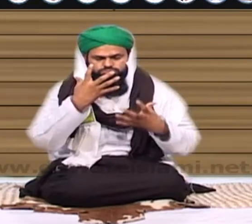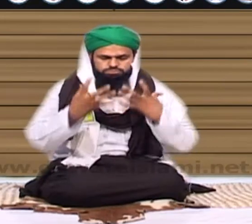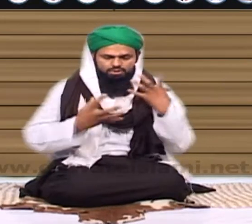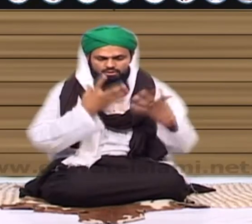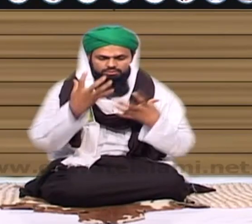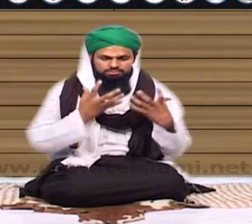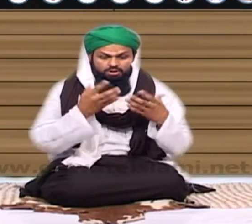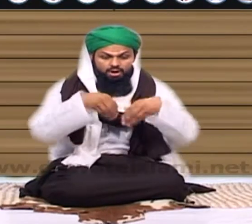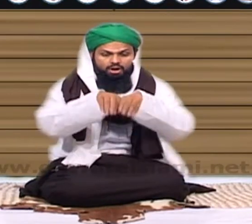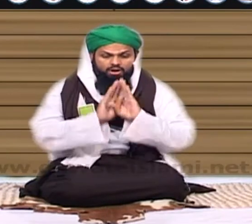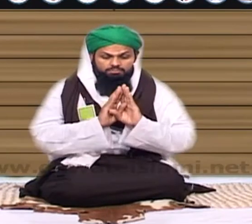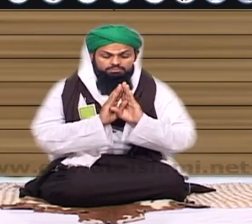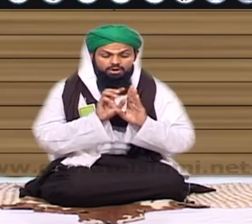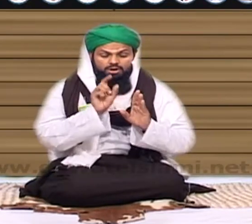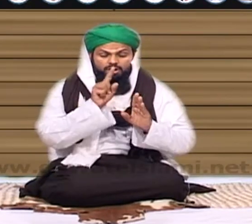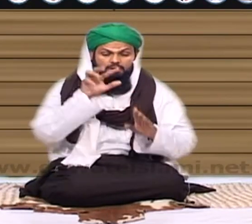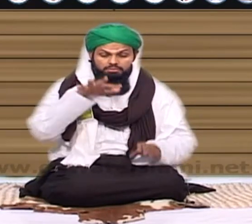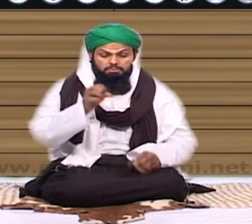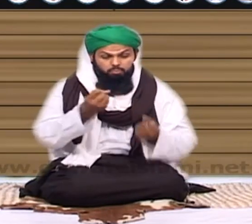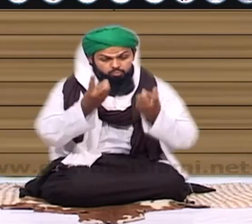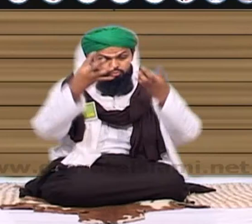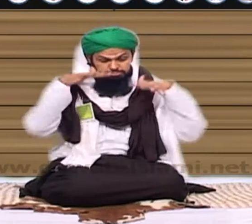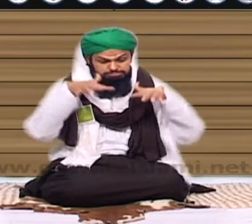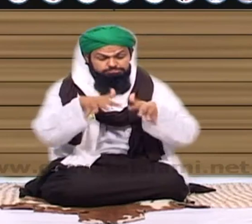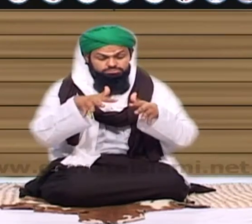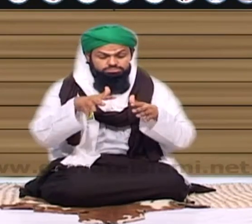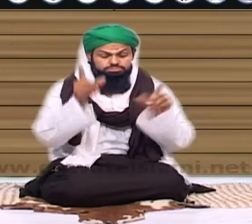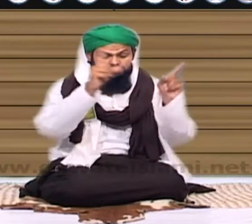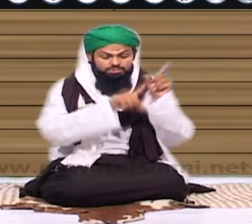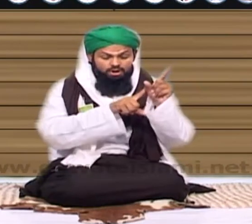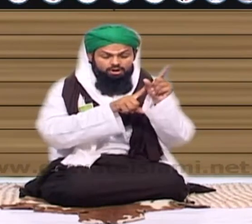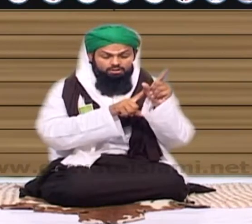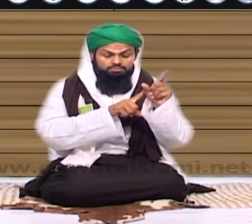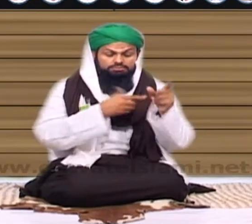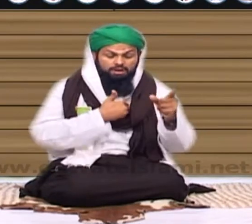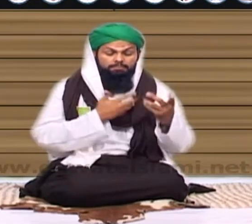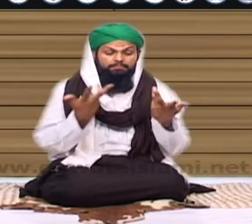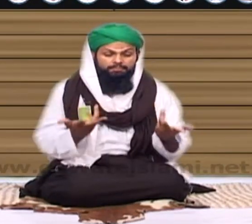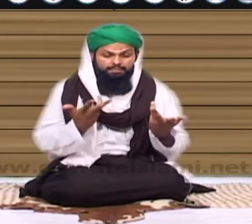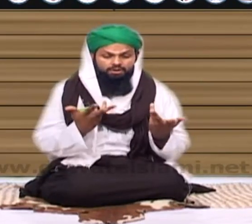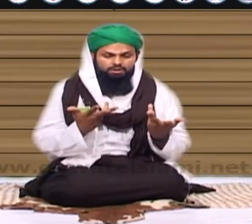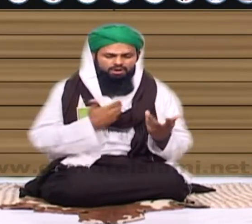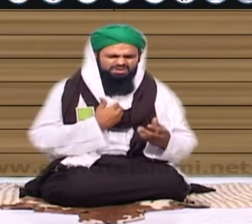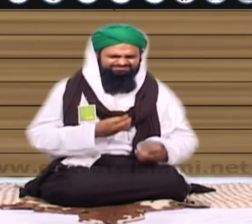دیر ہم گزارا نہیں کر سکتے تو قبر میں ہزاروں سال کیسے گزارا گئے یا تو ہم بوریت ہوتی